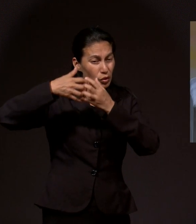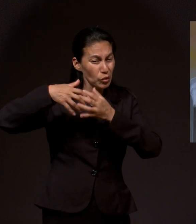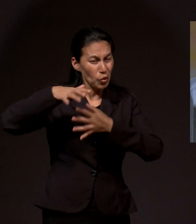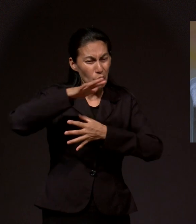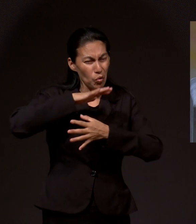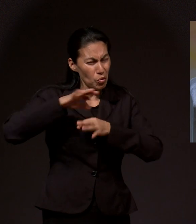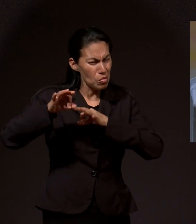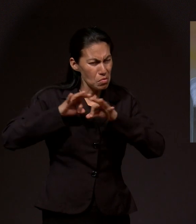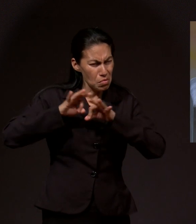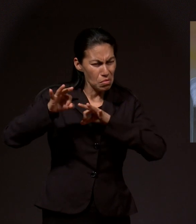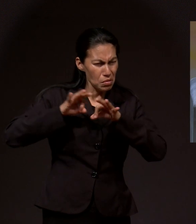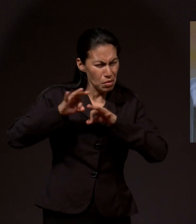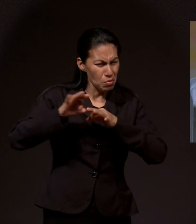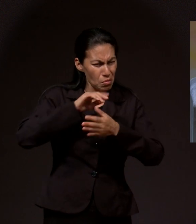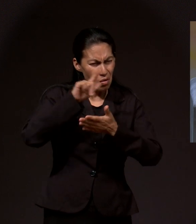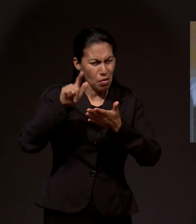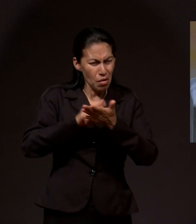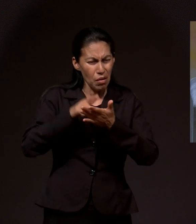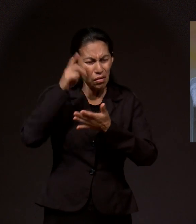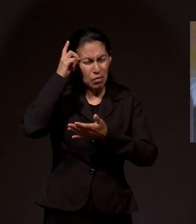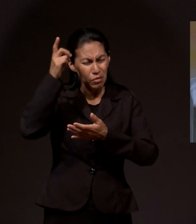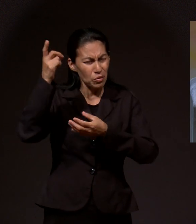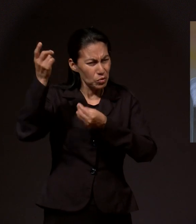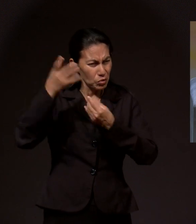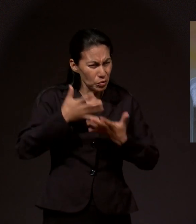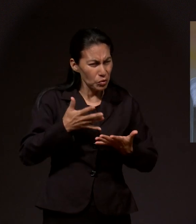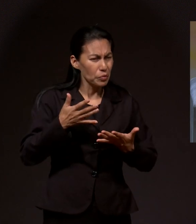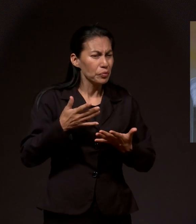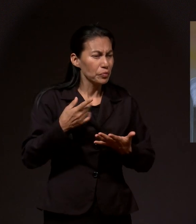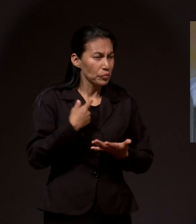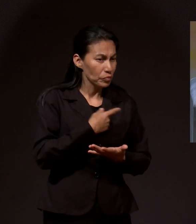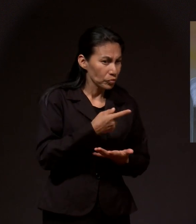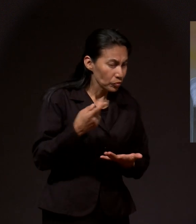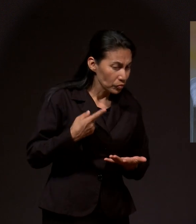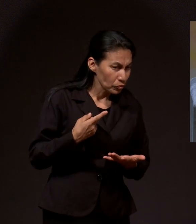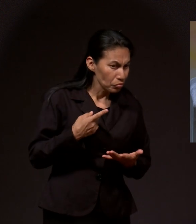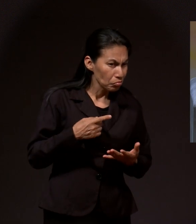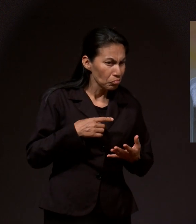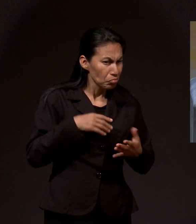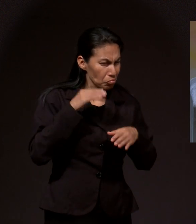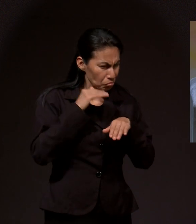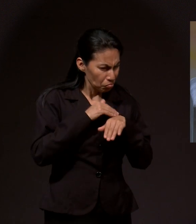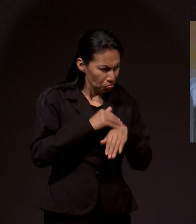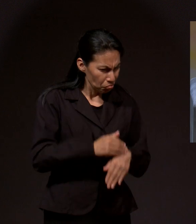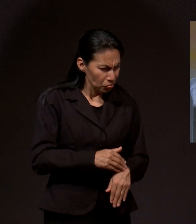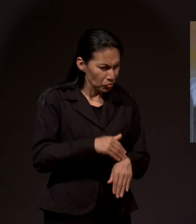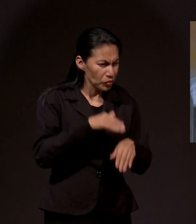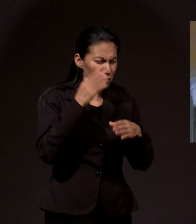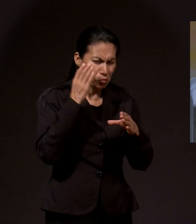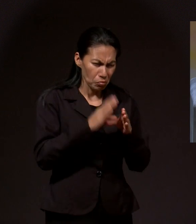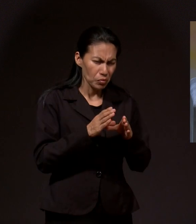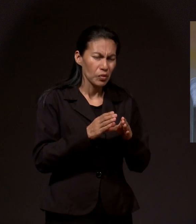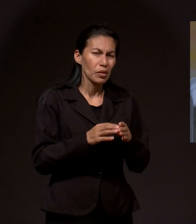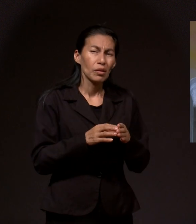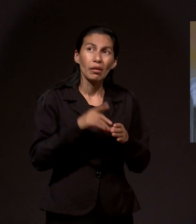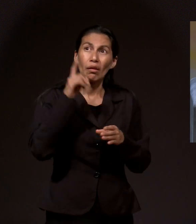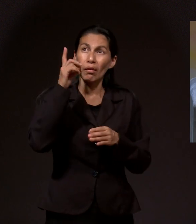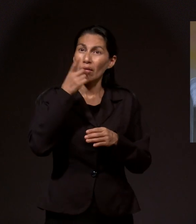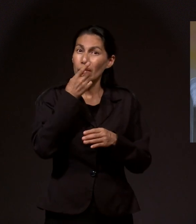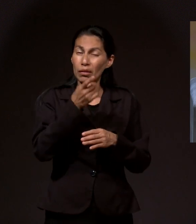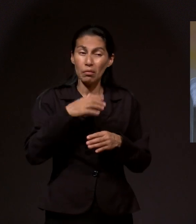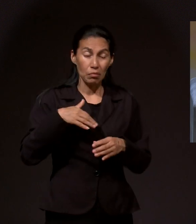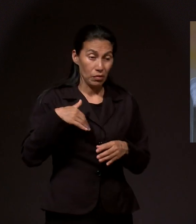parte, nosotros la nuestra, respetando las leyes que Él mismo estableció. Y Dios dice, ¿sabes qué? Vamos a obrar el